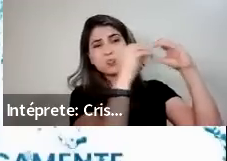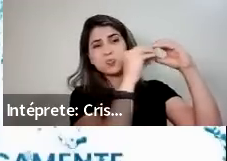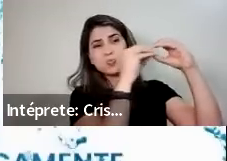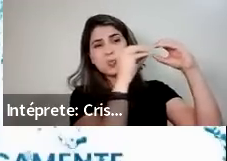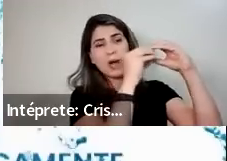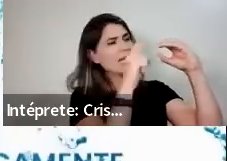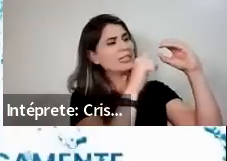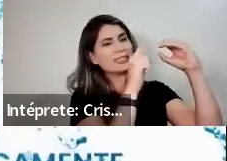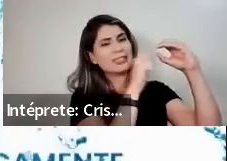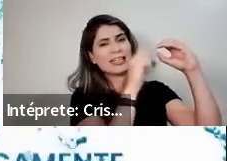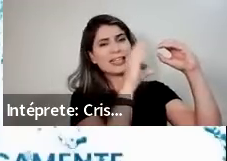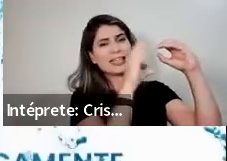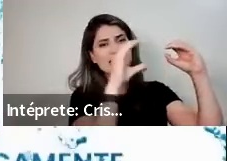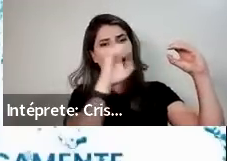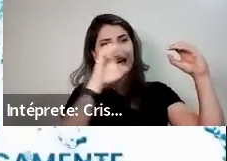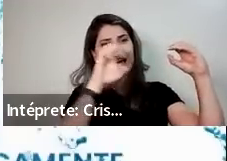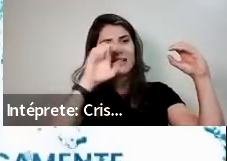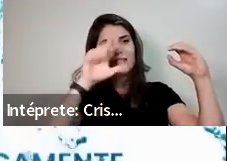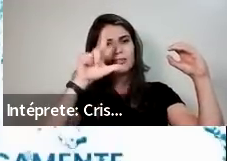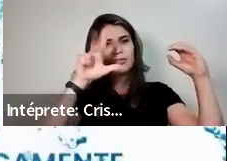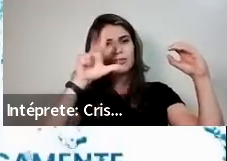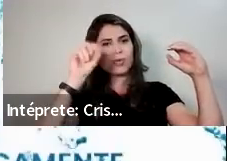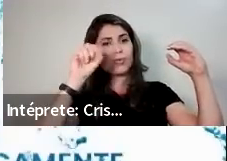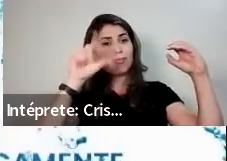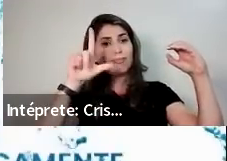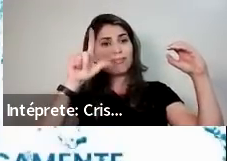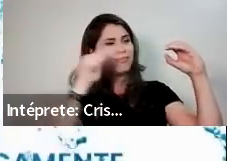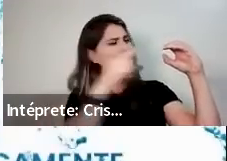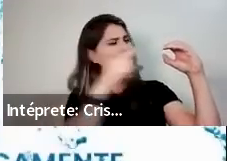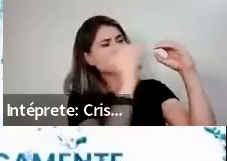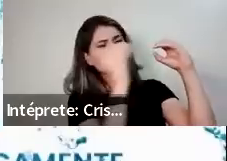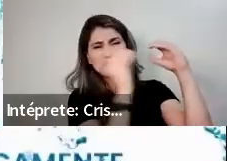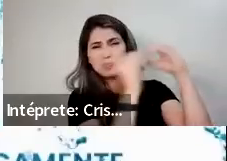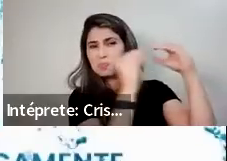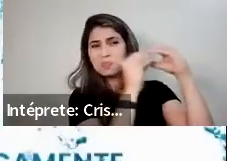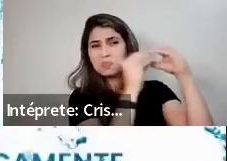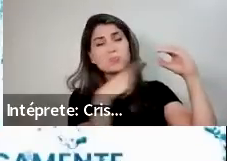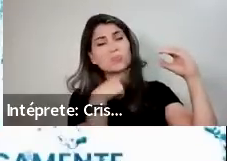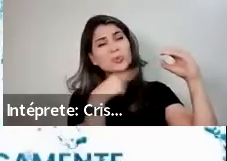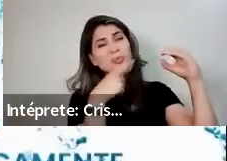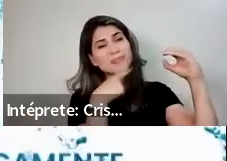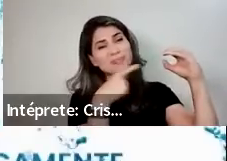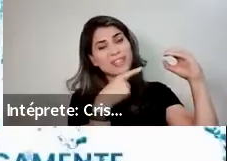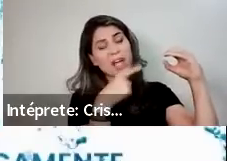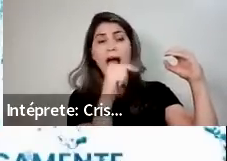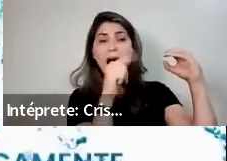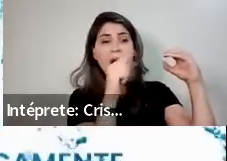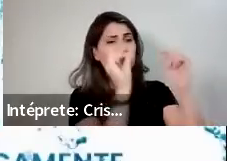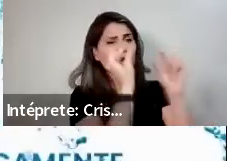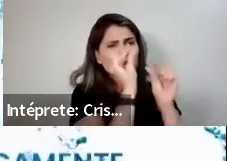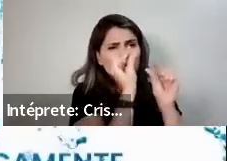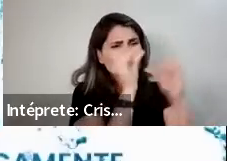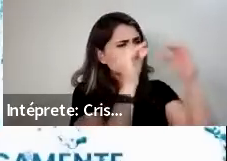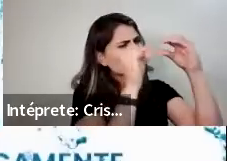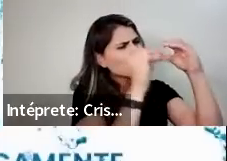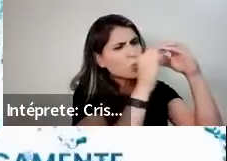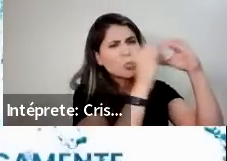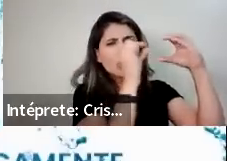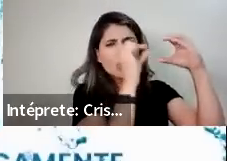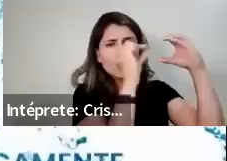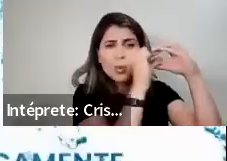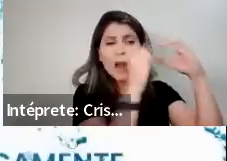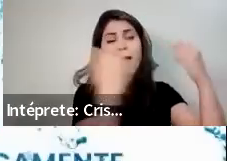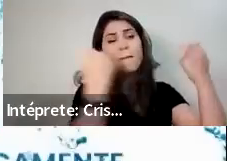Mas como ela vai estar em movimento? Ela vai estar parada no seu filtro, no garrafão de 20 litros. Qualquer que seja o seu